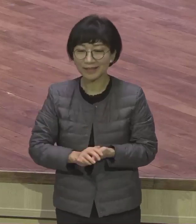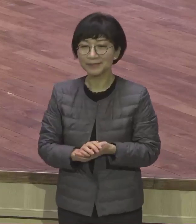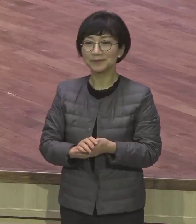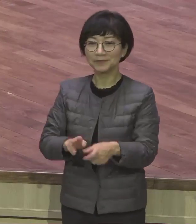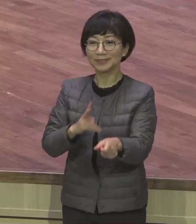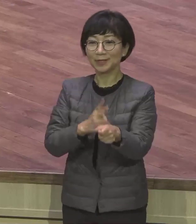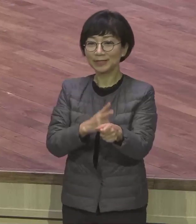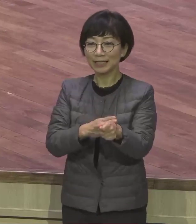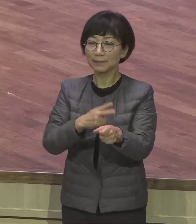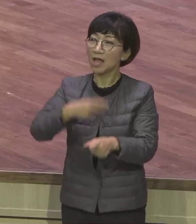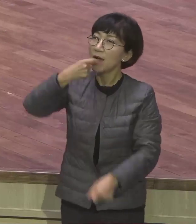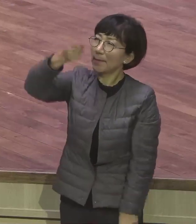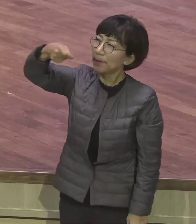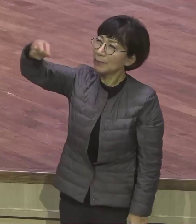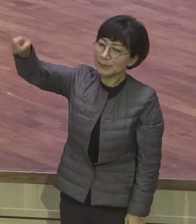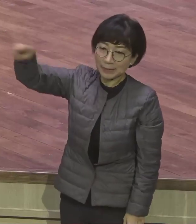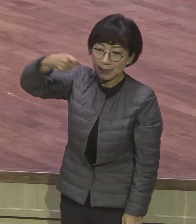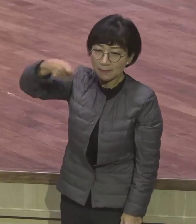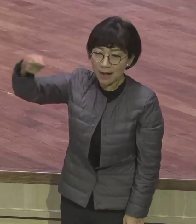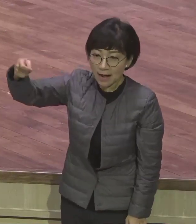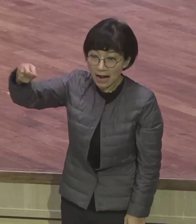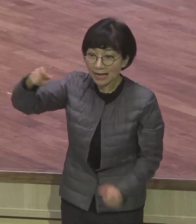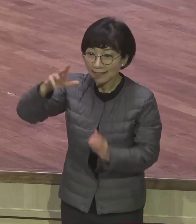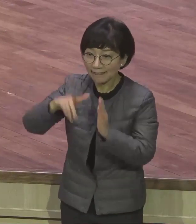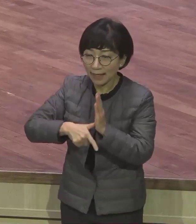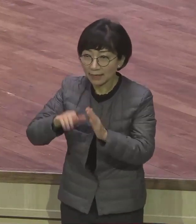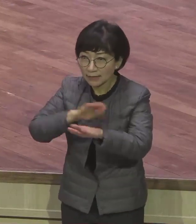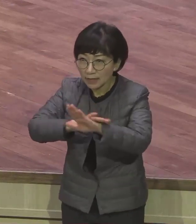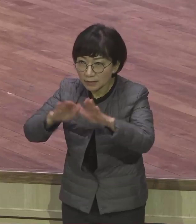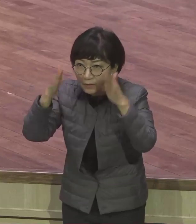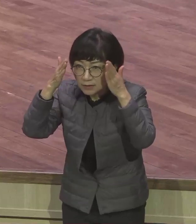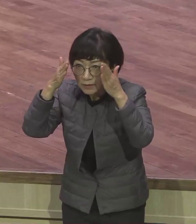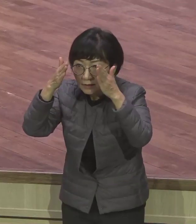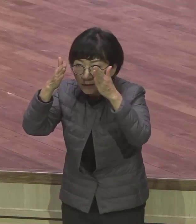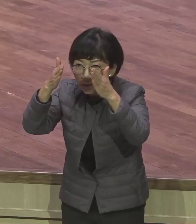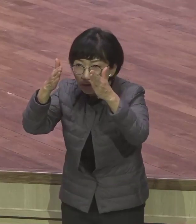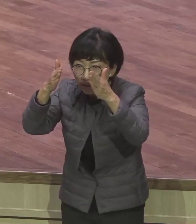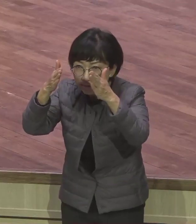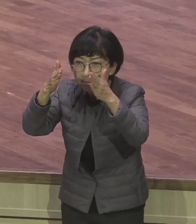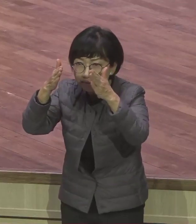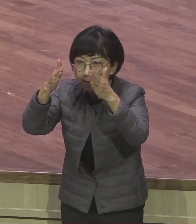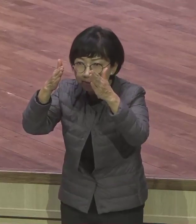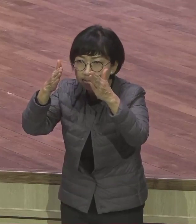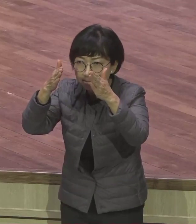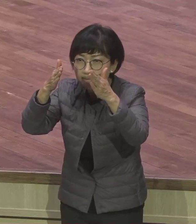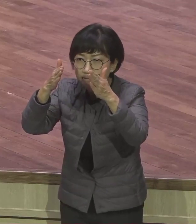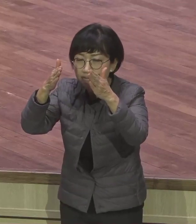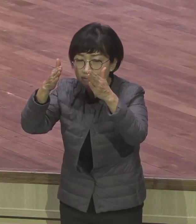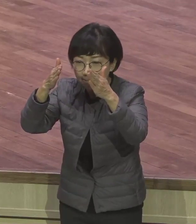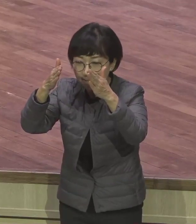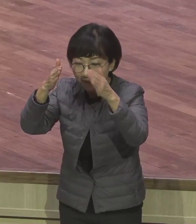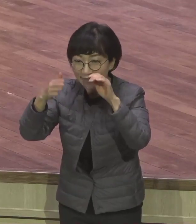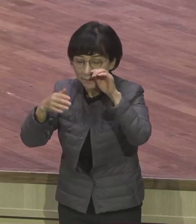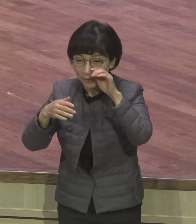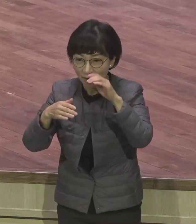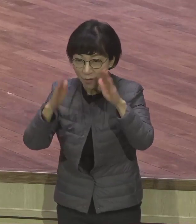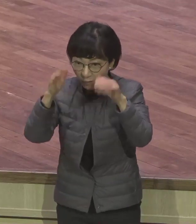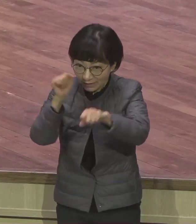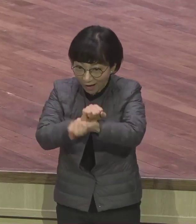가르칠 때 티칭 가르칠 때 잘 듣지요 잘 듣고 끝나는 게 아니에요 공부 잘하는 아이들 특징이 뭐냐 그거 다